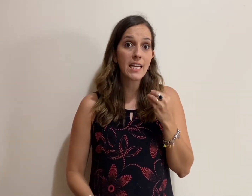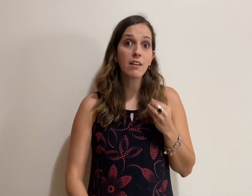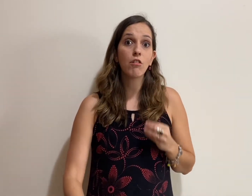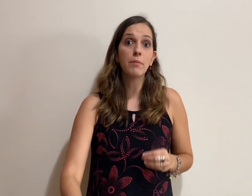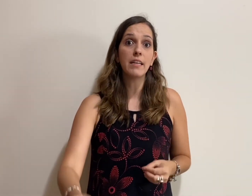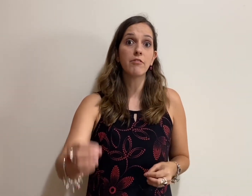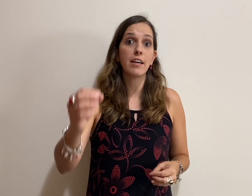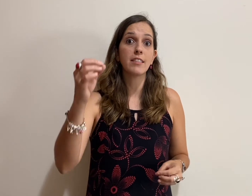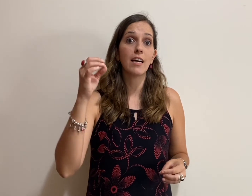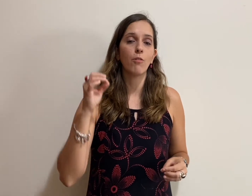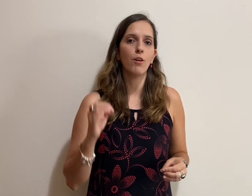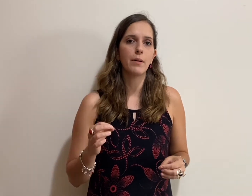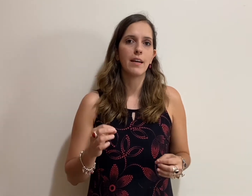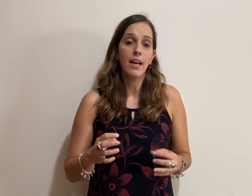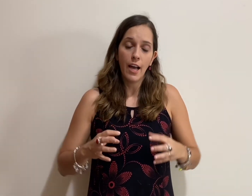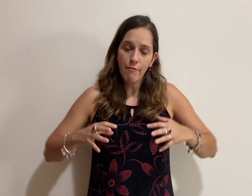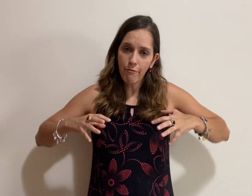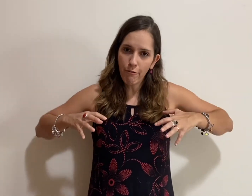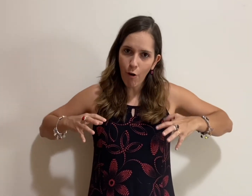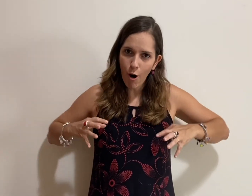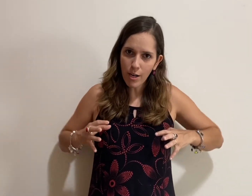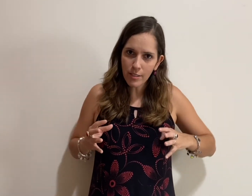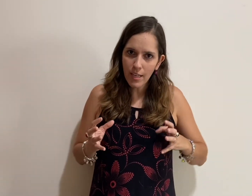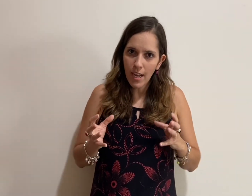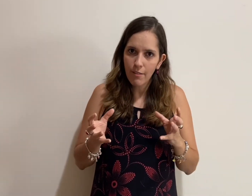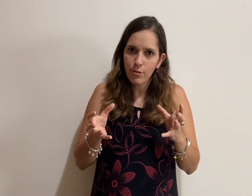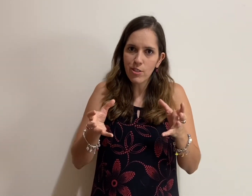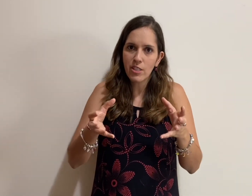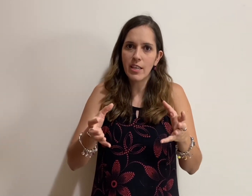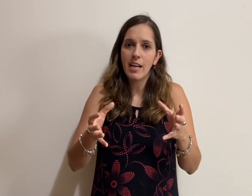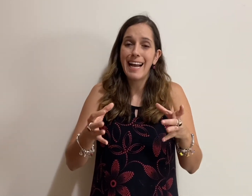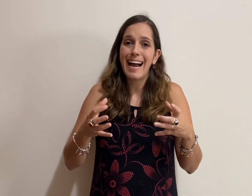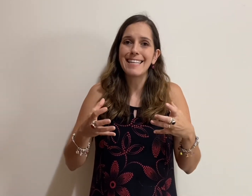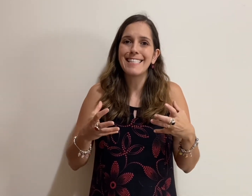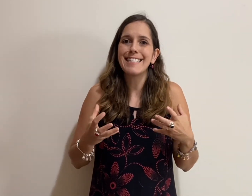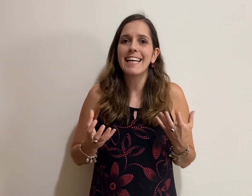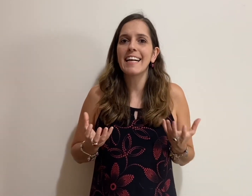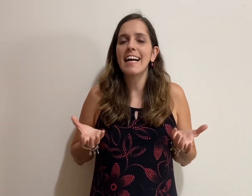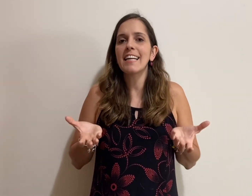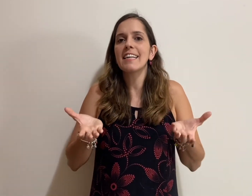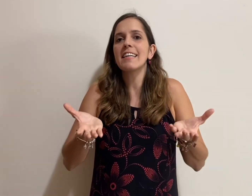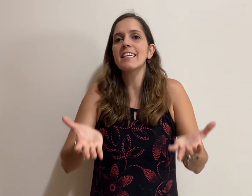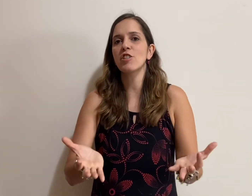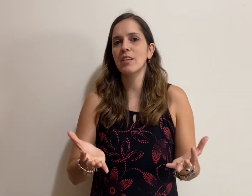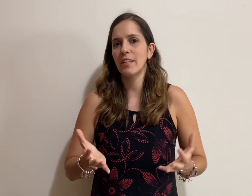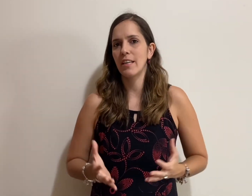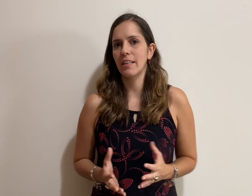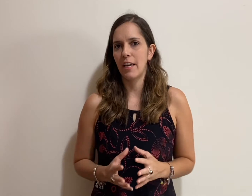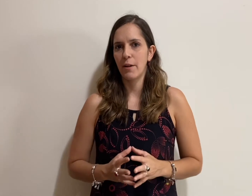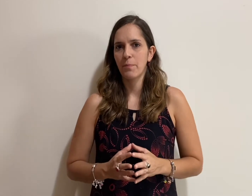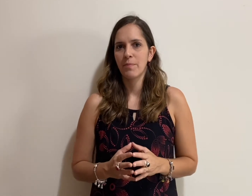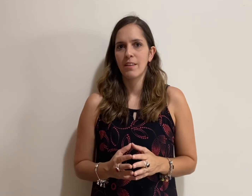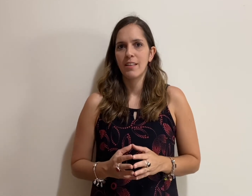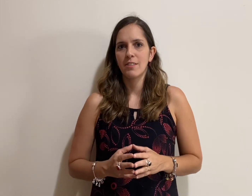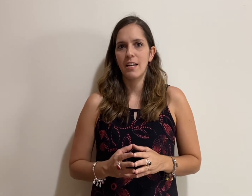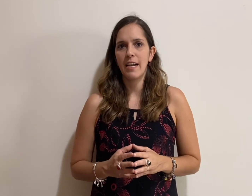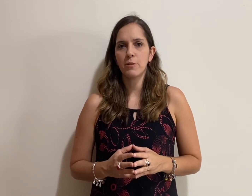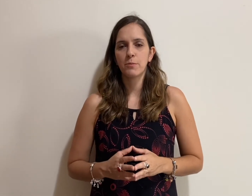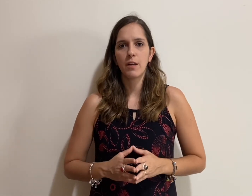como ele faz a obra, força a você a chegar na crítica que ele quer, certo? Então,